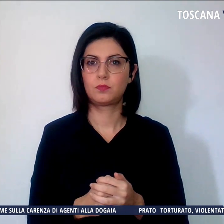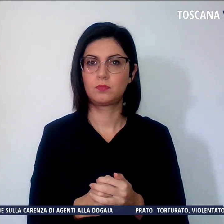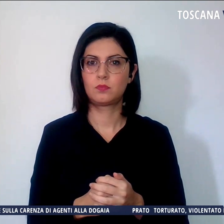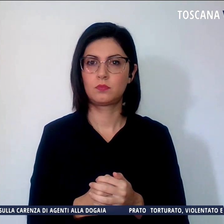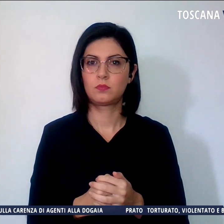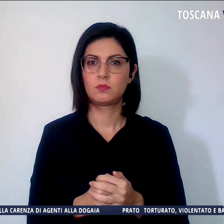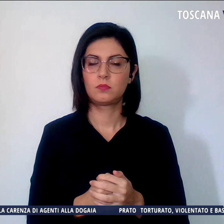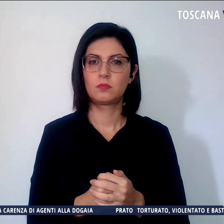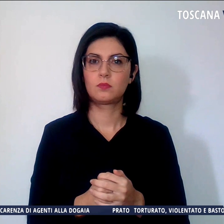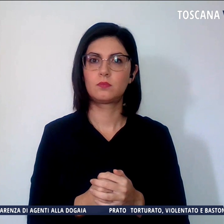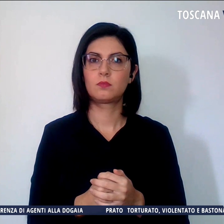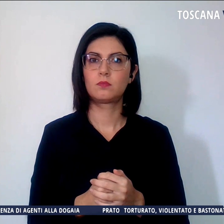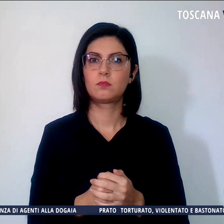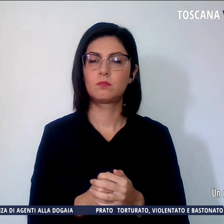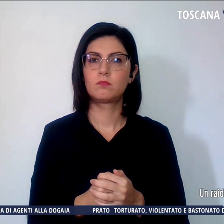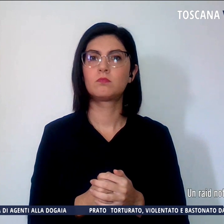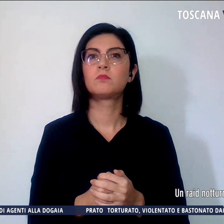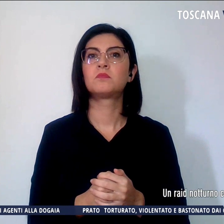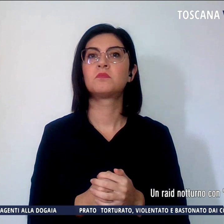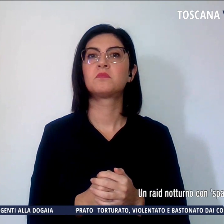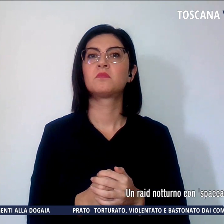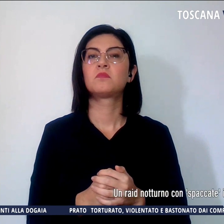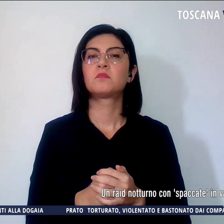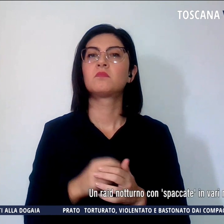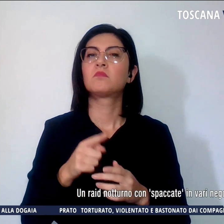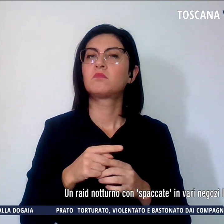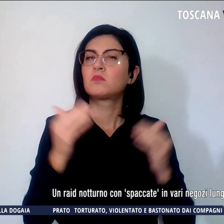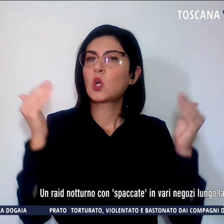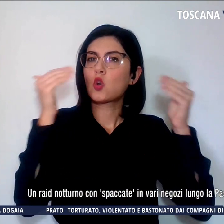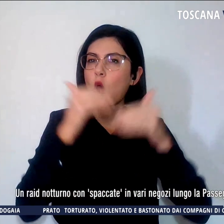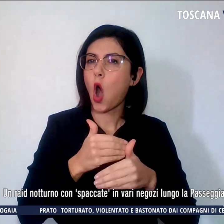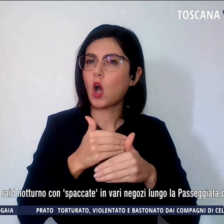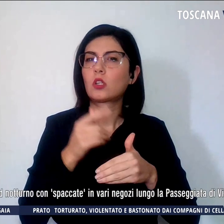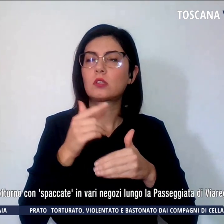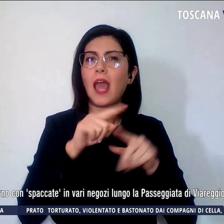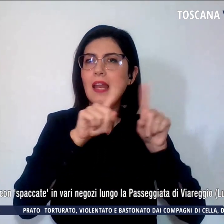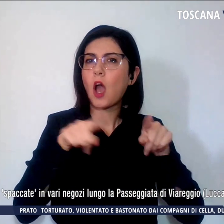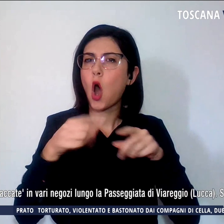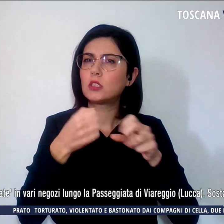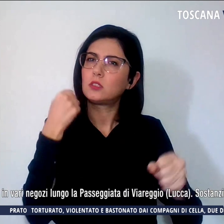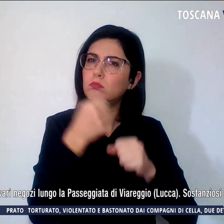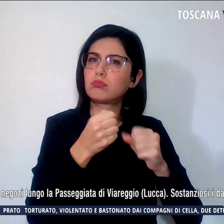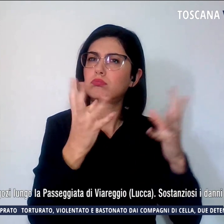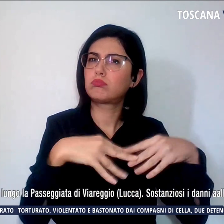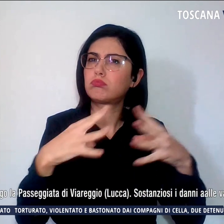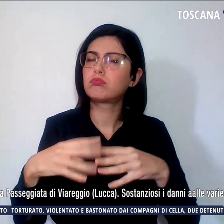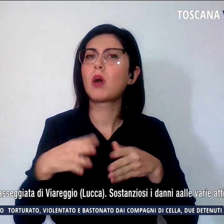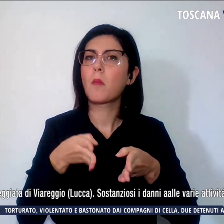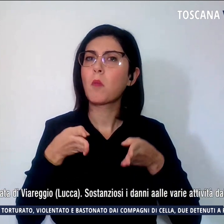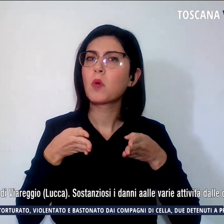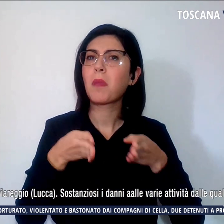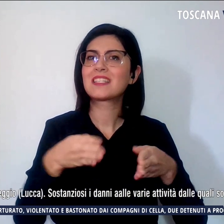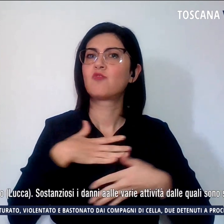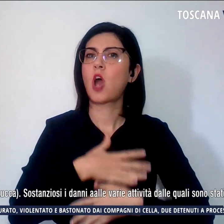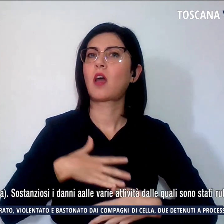Un ride notturno con spaccate in vari negozi lungo la passeggiata di Viareggio. Sostanziosi